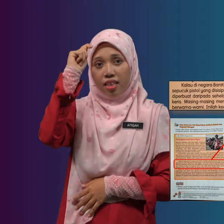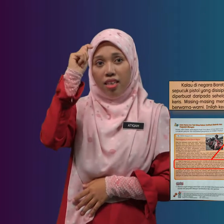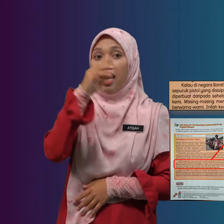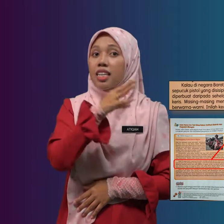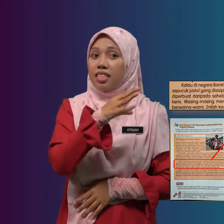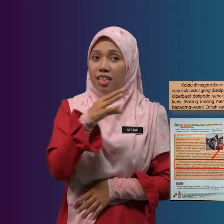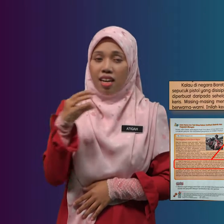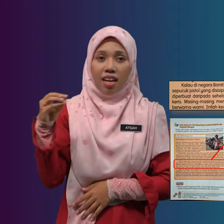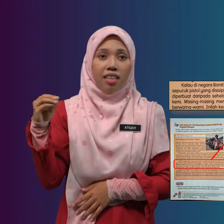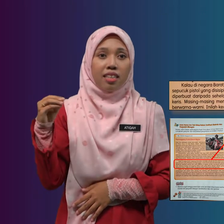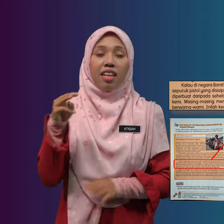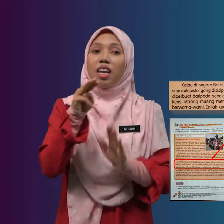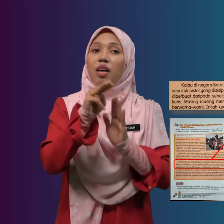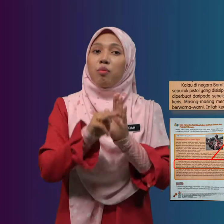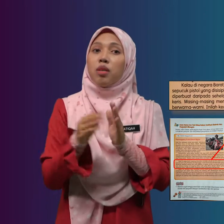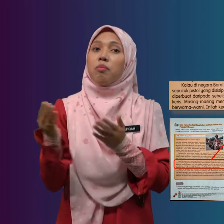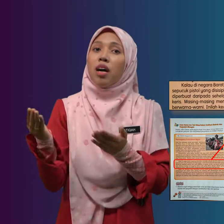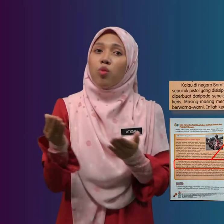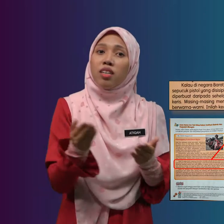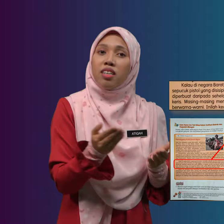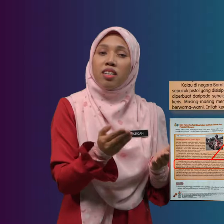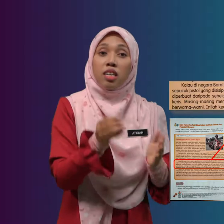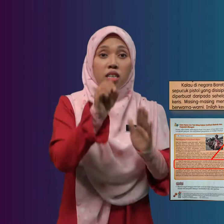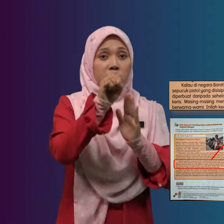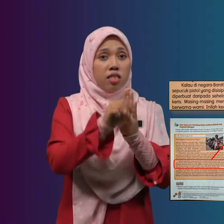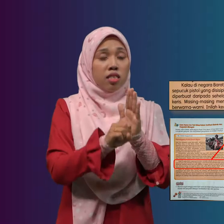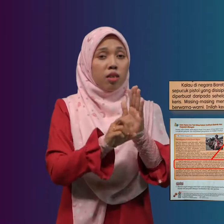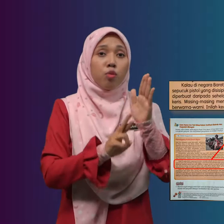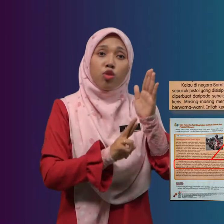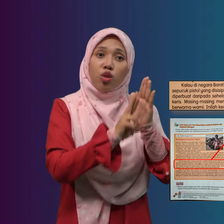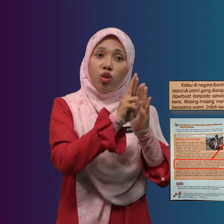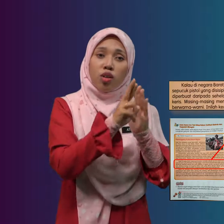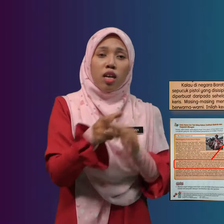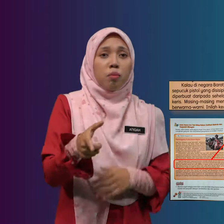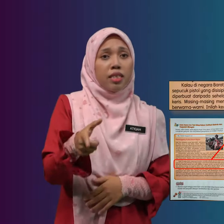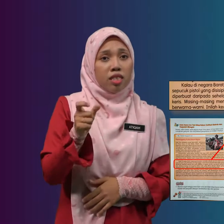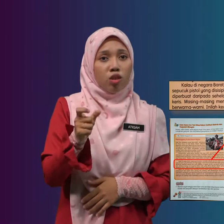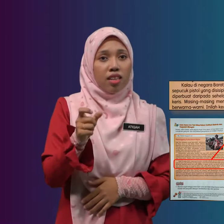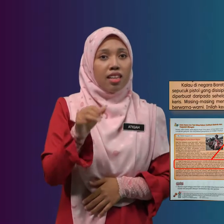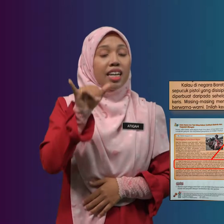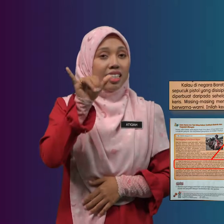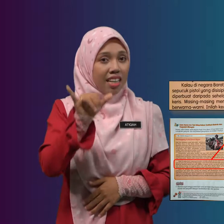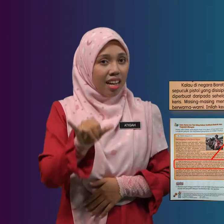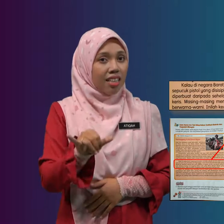Dan Membawa Sepucuk Pistol Yang